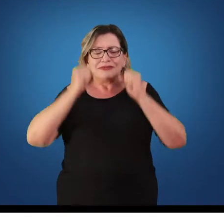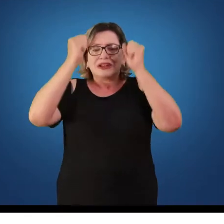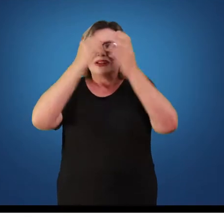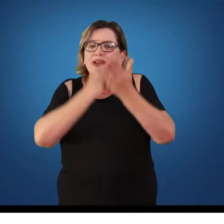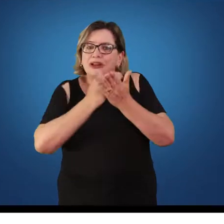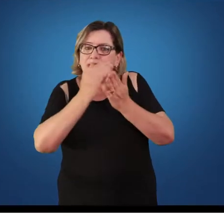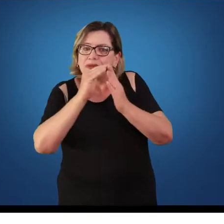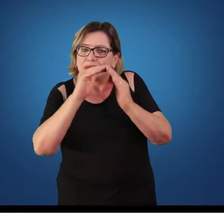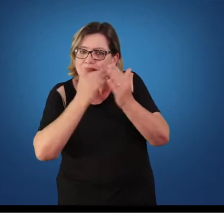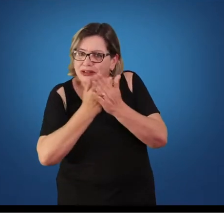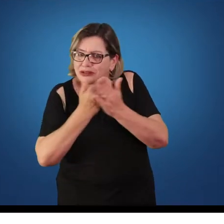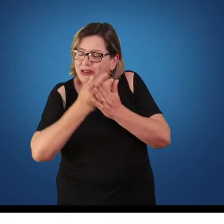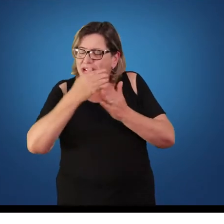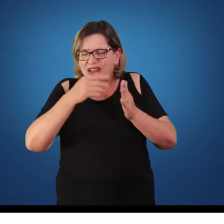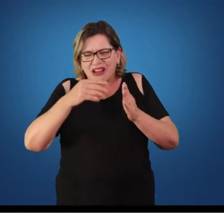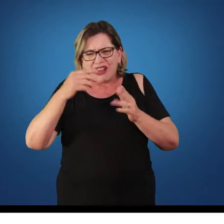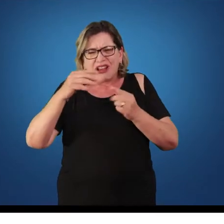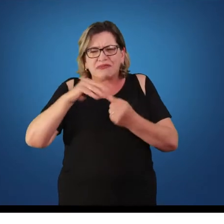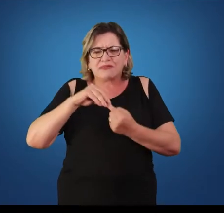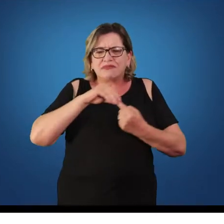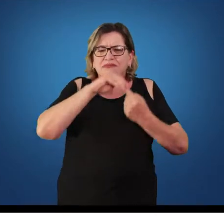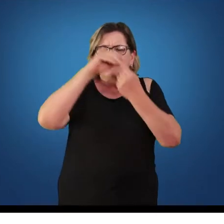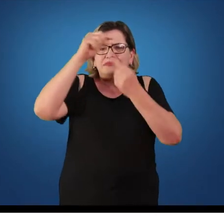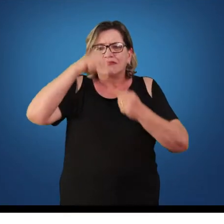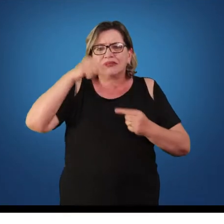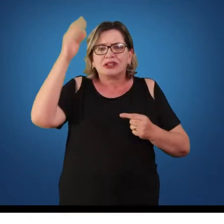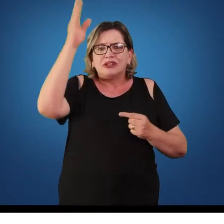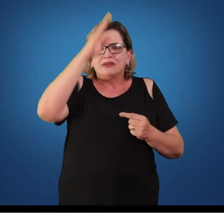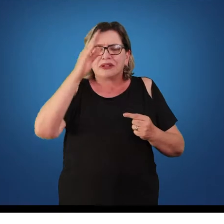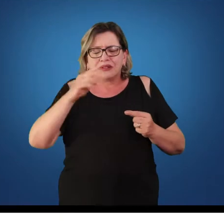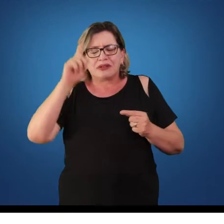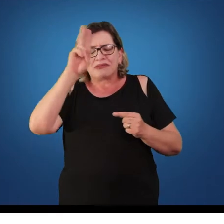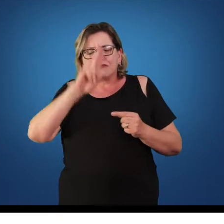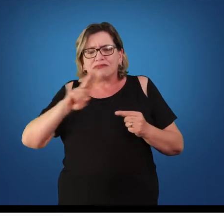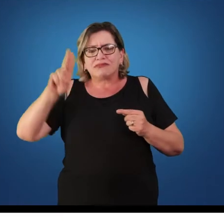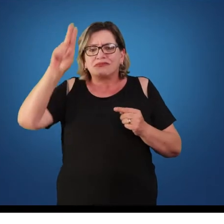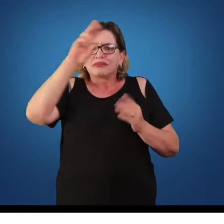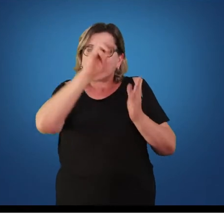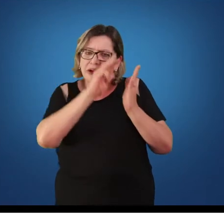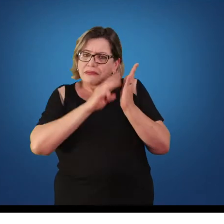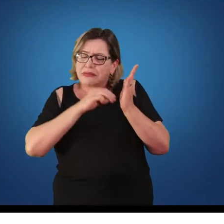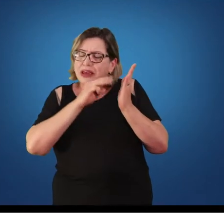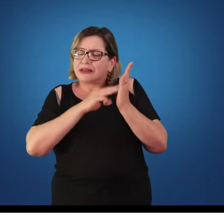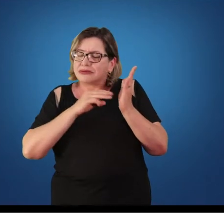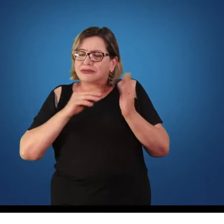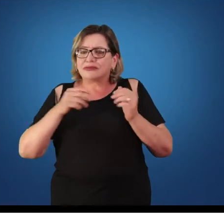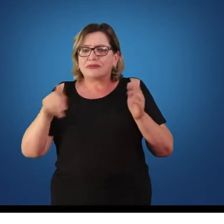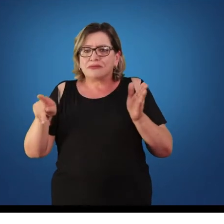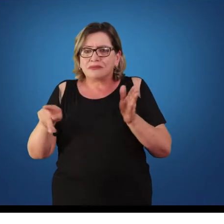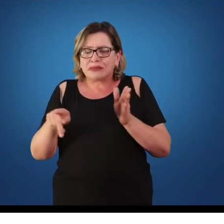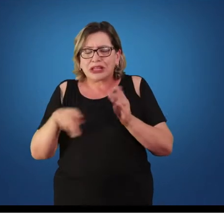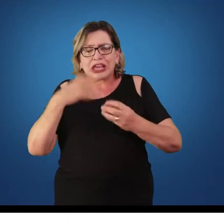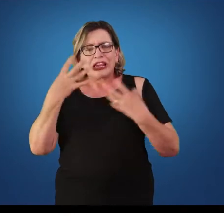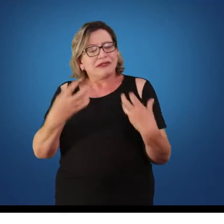principalmente aqui no Brasil, é essa dos métodos ginásticos que visam o treinamento, o ganho de força, de